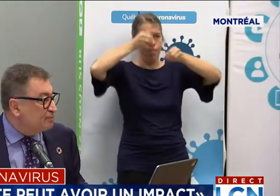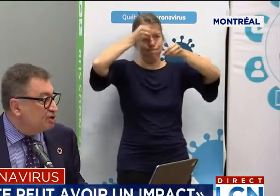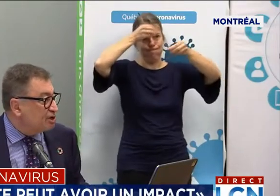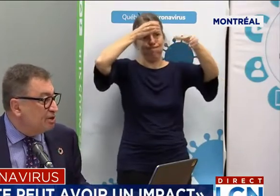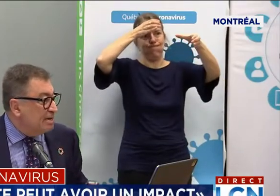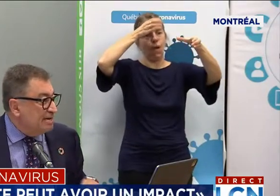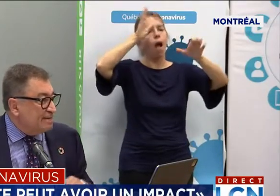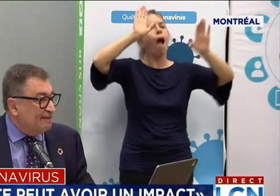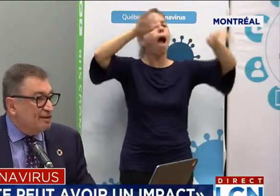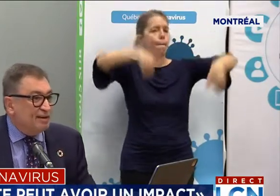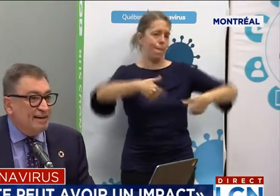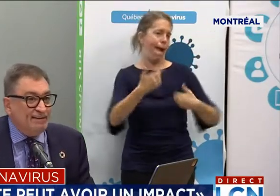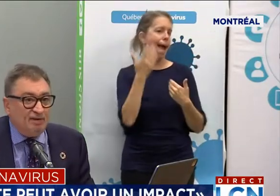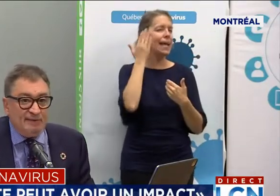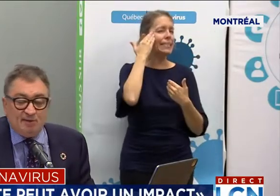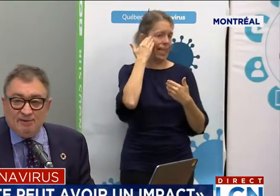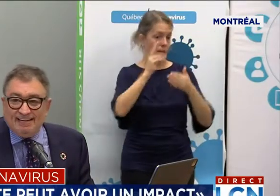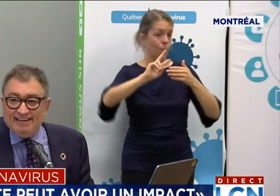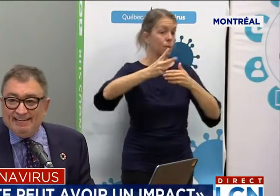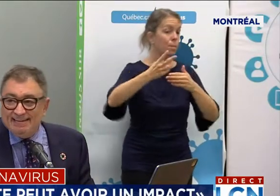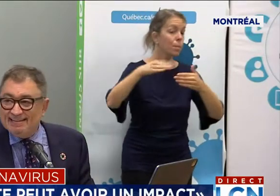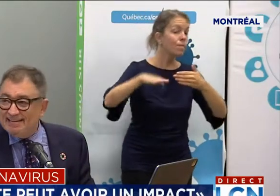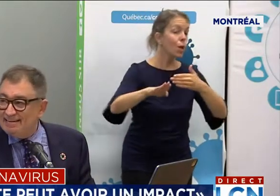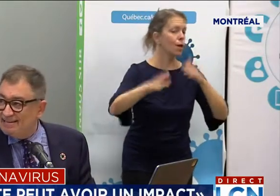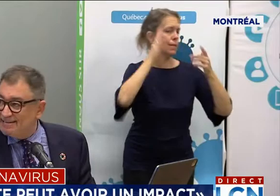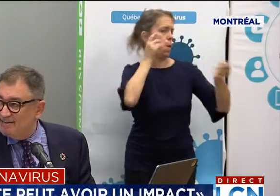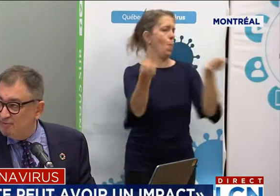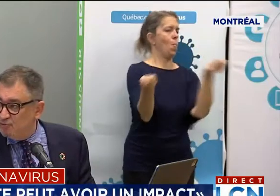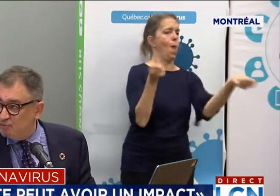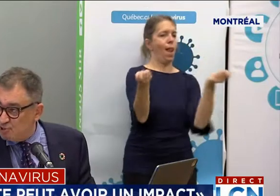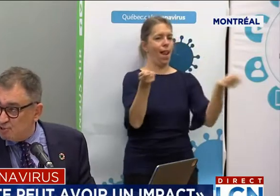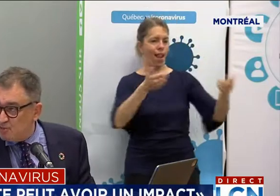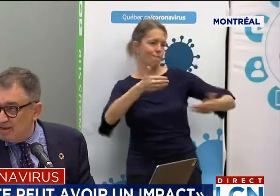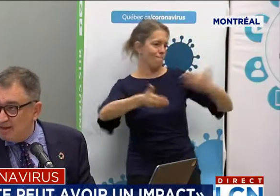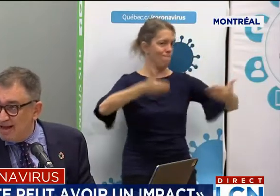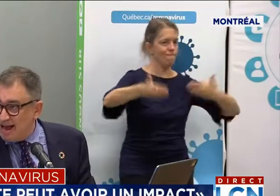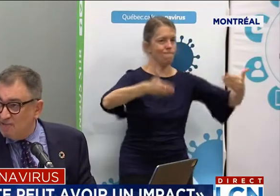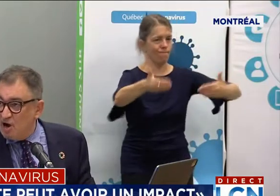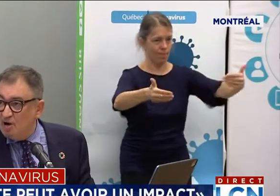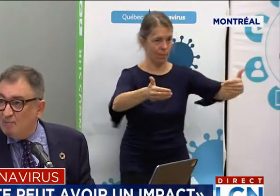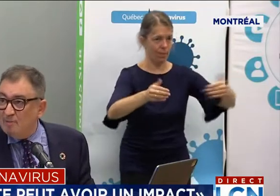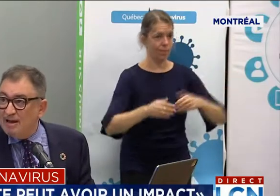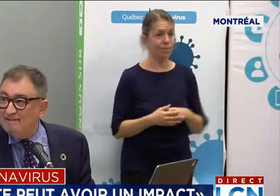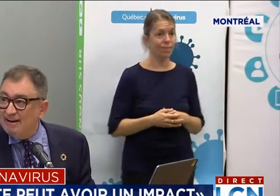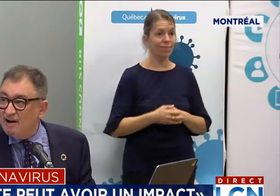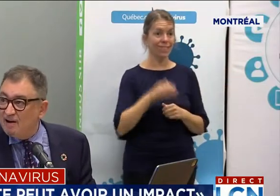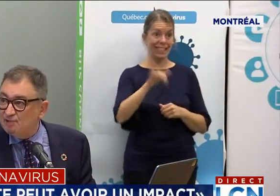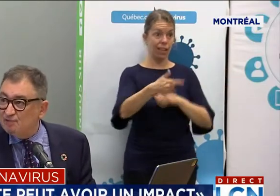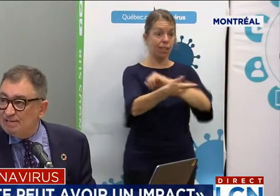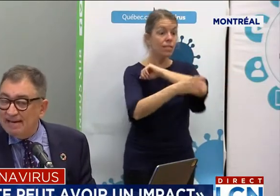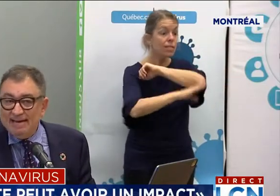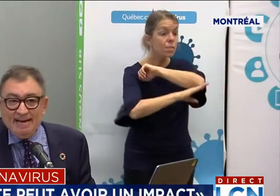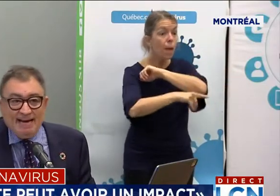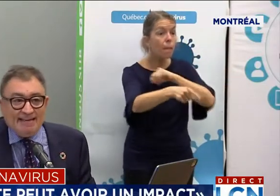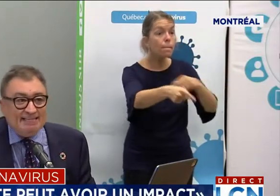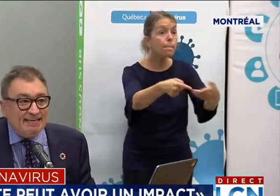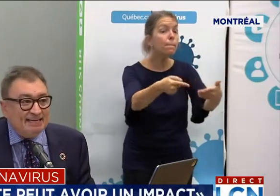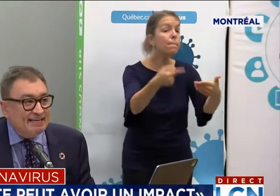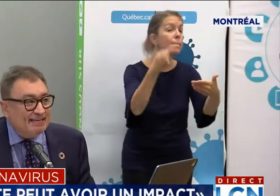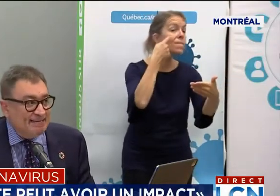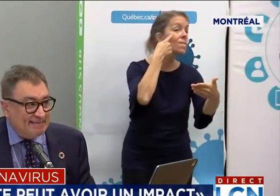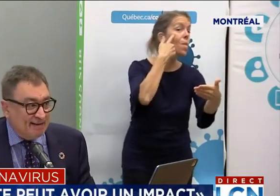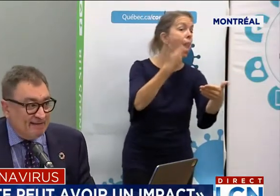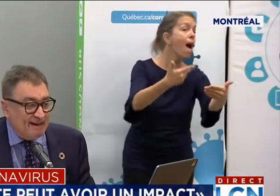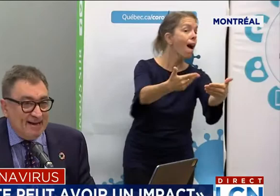scolaire, tout ça, ça va être regardé de façon très, très attentive pour justement avoir comme première valeur, je vous dirais, la